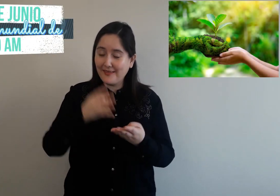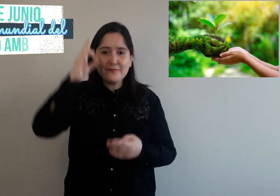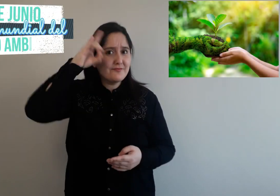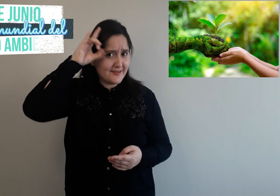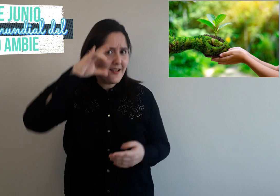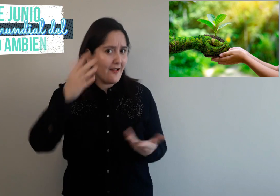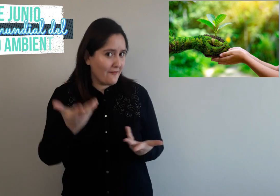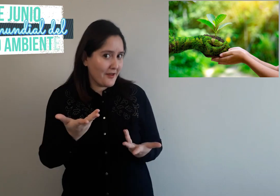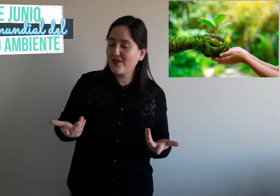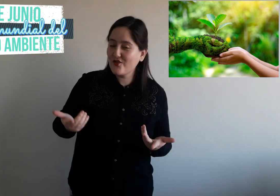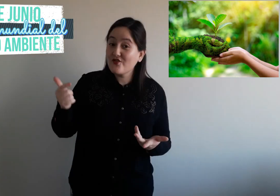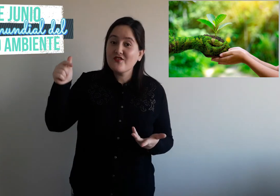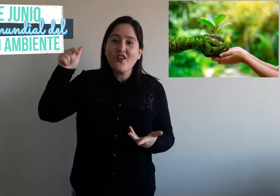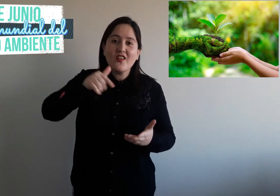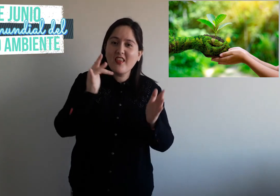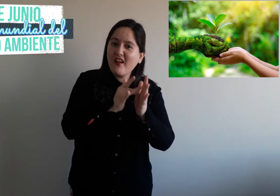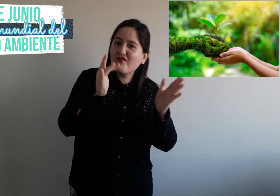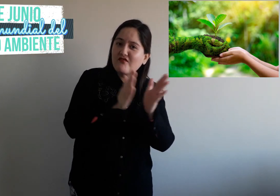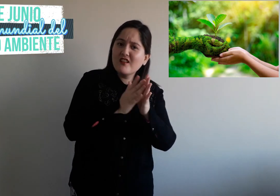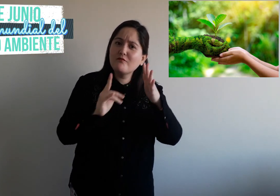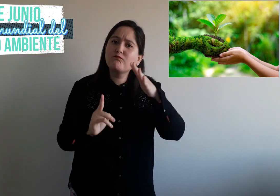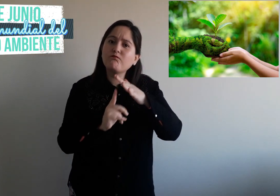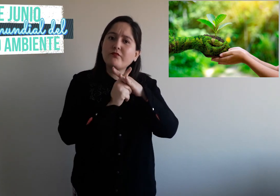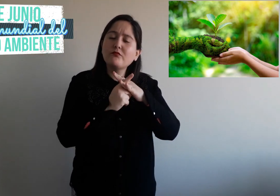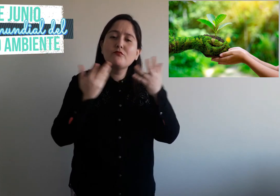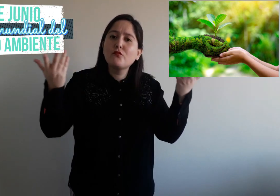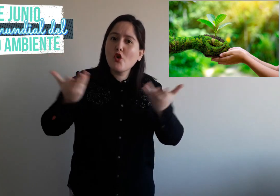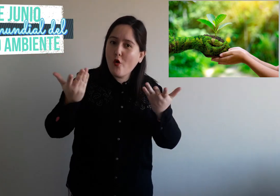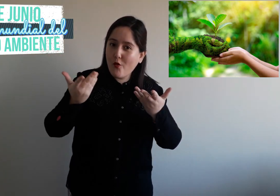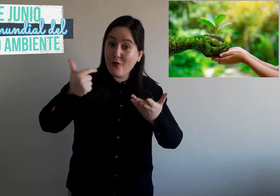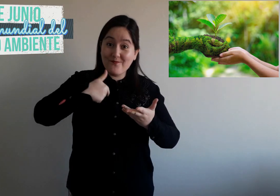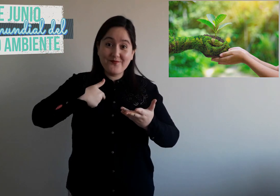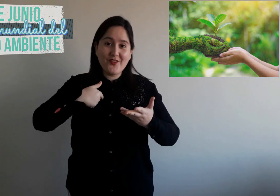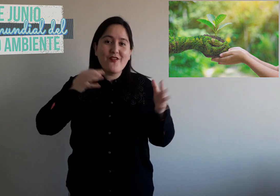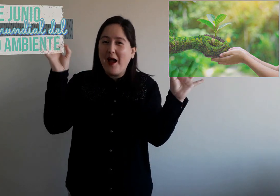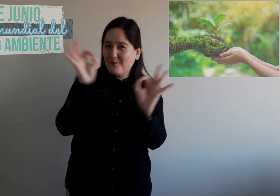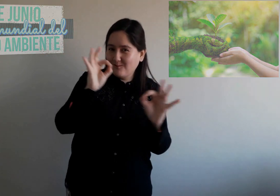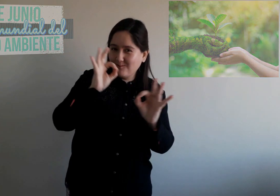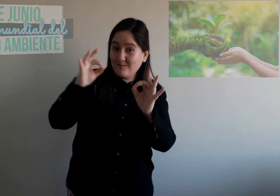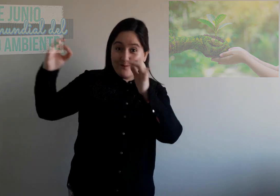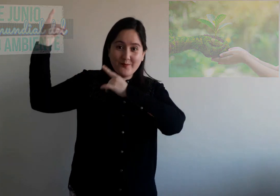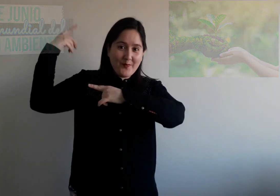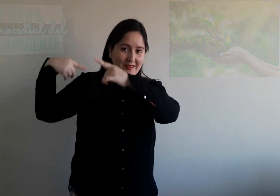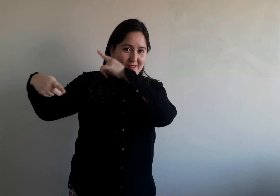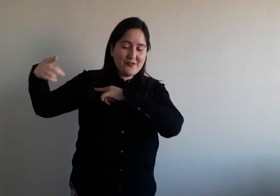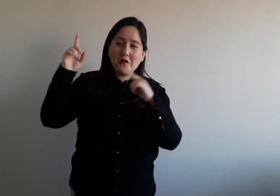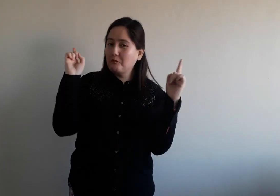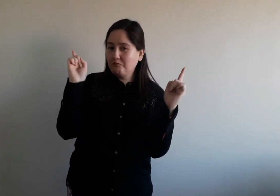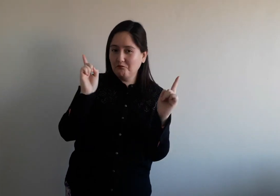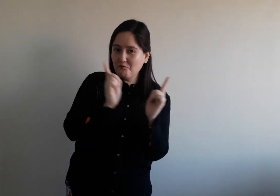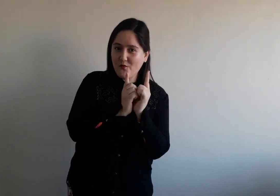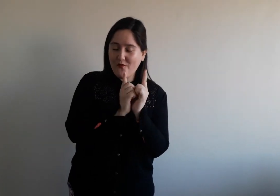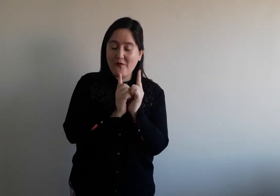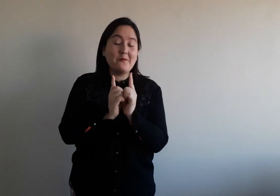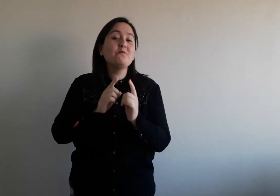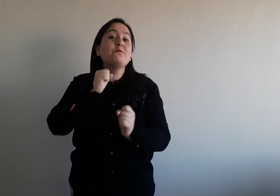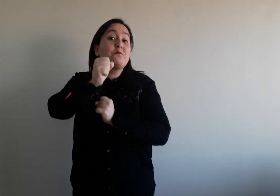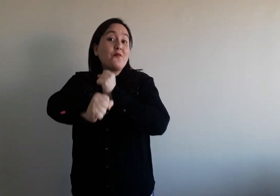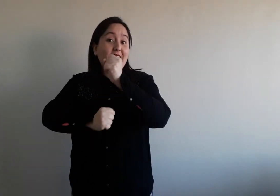el Día del Medio Ambiente. ¿Sabían? Bueno, yo les voy a explicar cómo es que surge esta fecha. Les